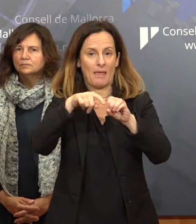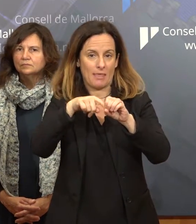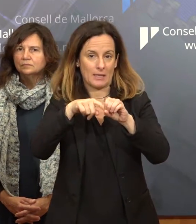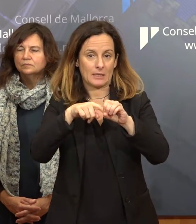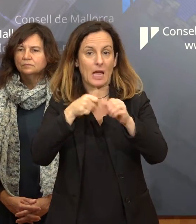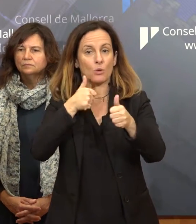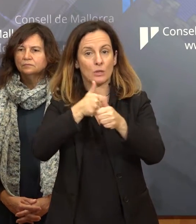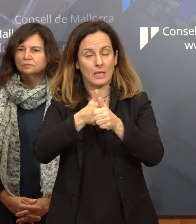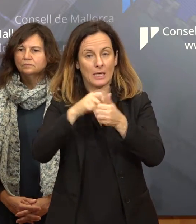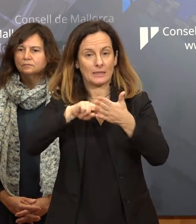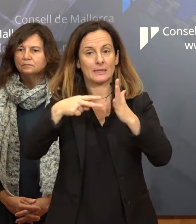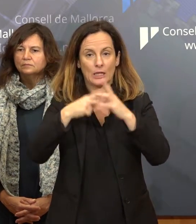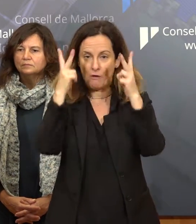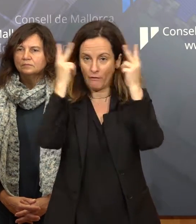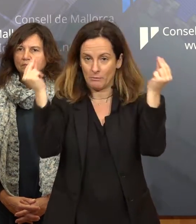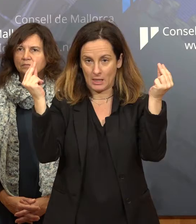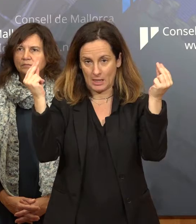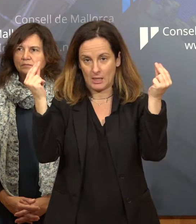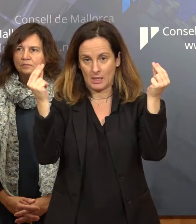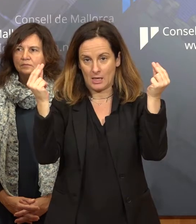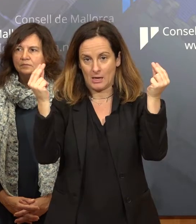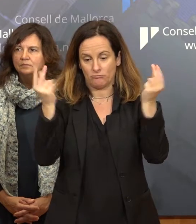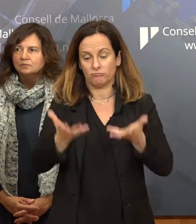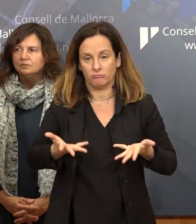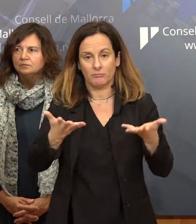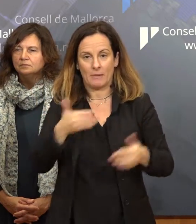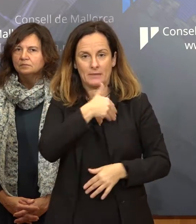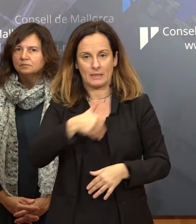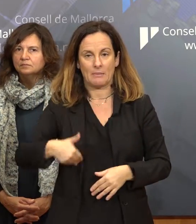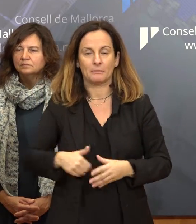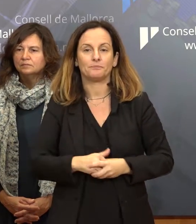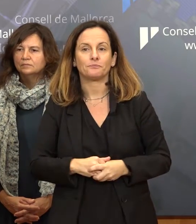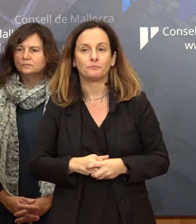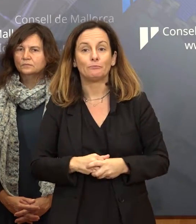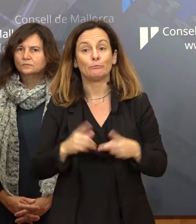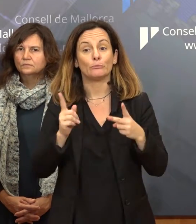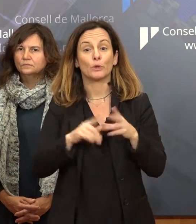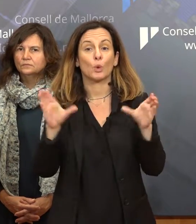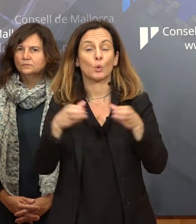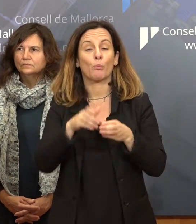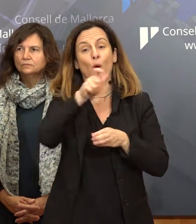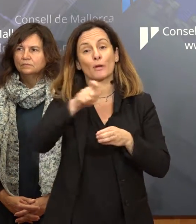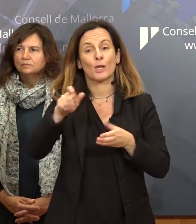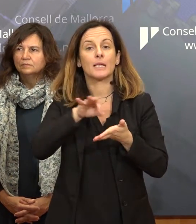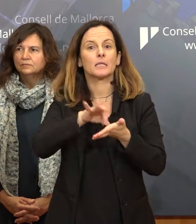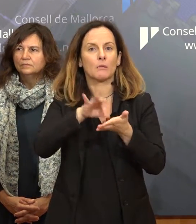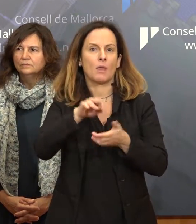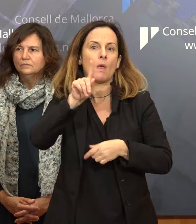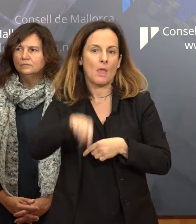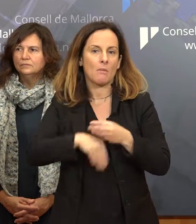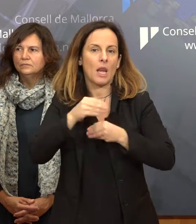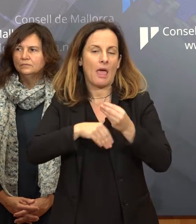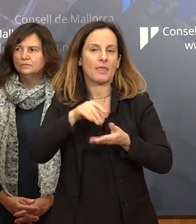tècnic d'infermeria que traurem. Després, també, l'altre gruix seria de personal de serveis, que també donen servei